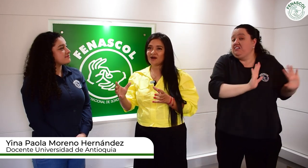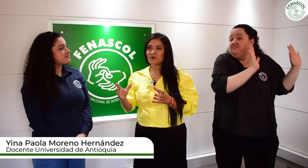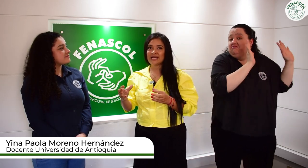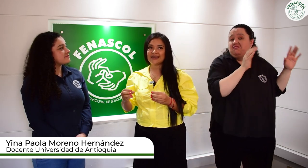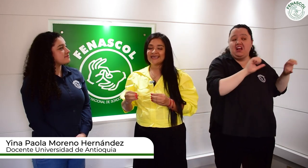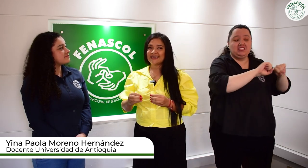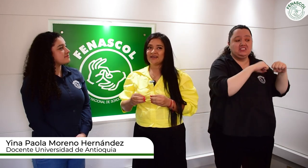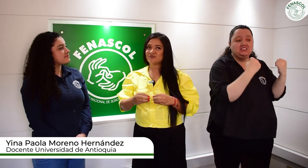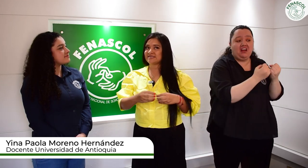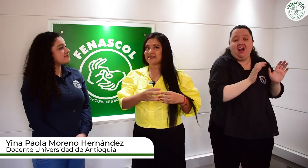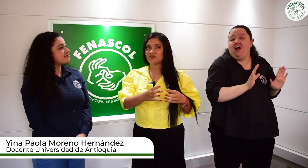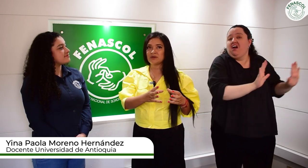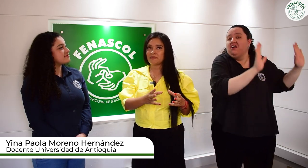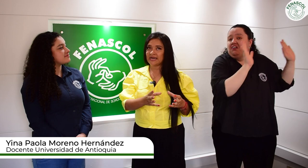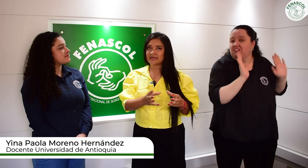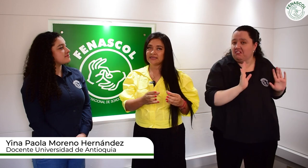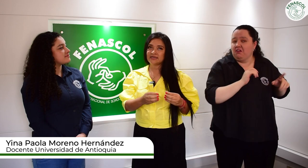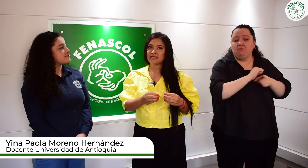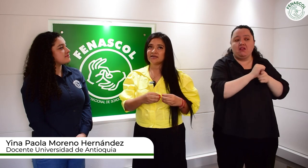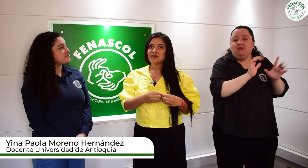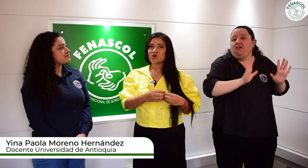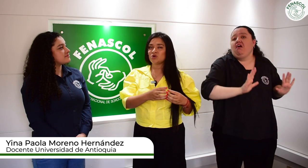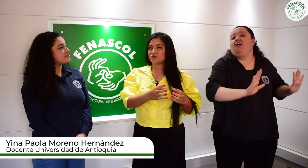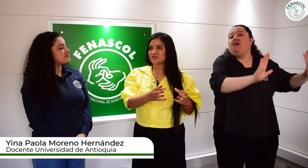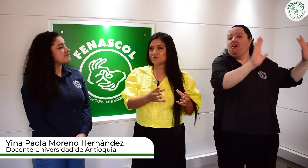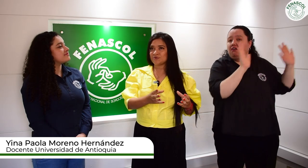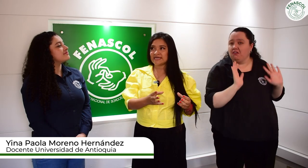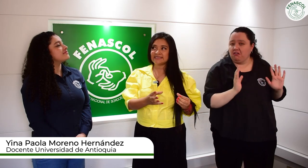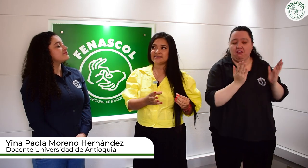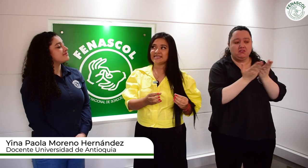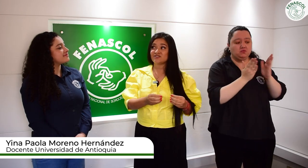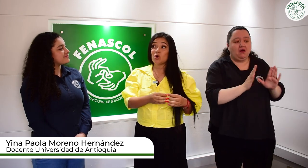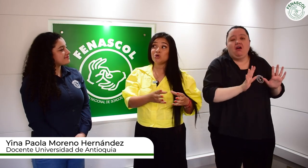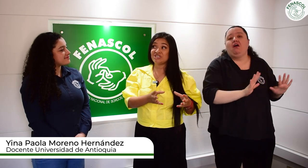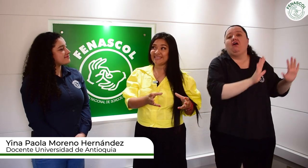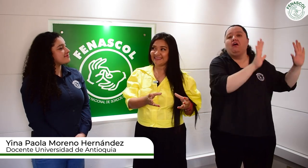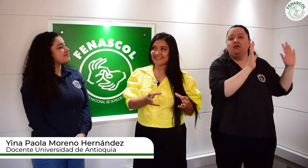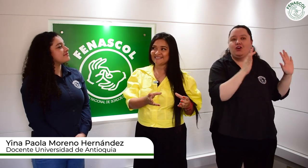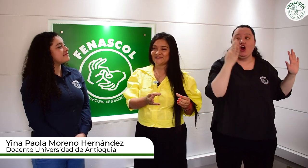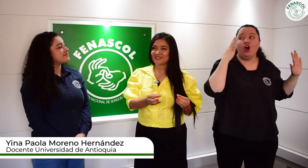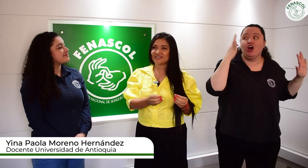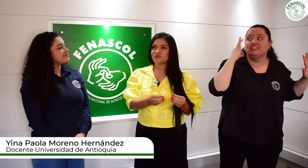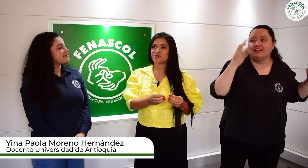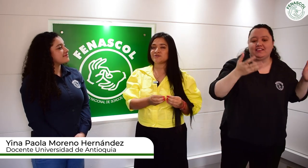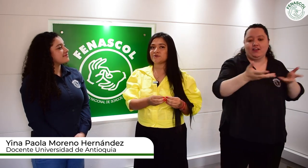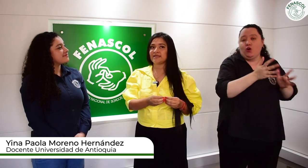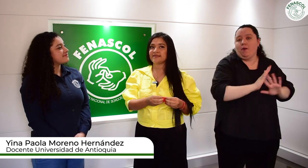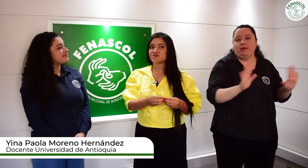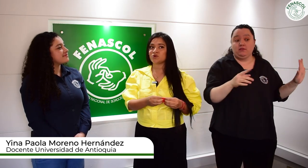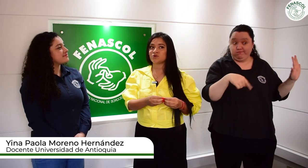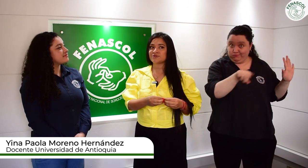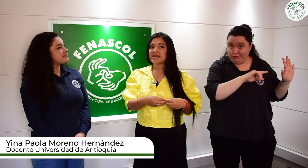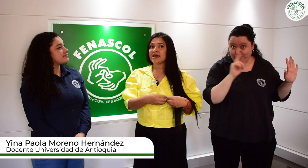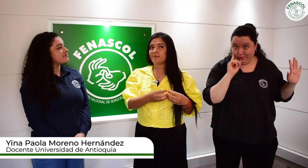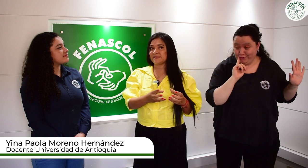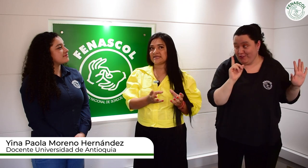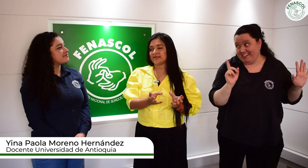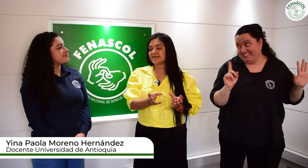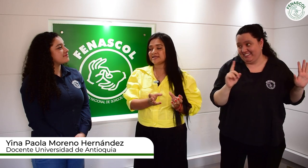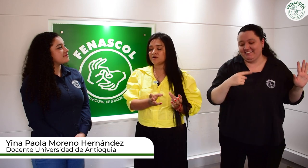en el aula, en los escenarios de práctica, con los estudiantes, oyentes, porque no son estudiantes sordos, a pesar de que